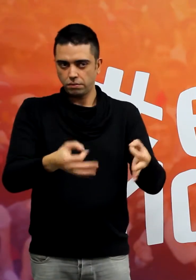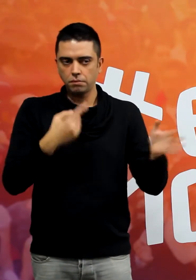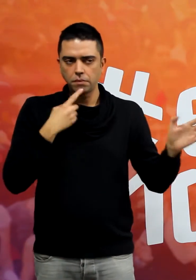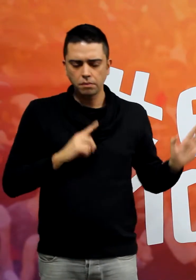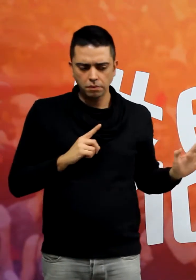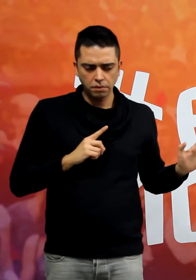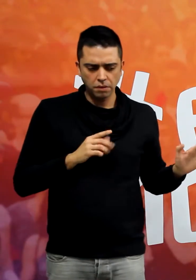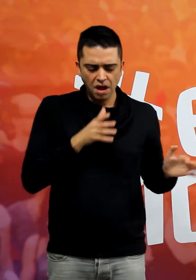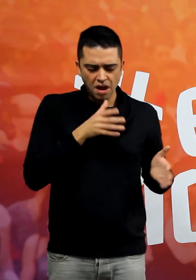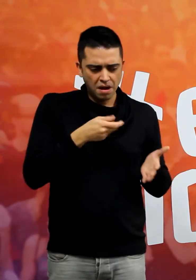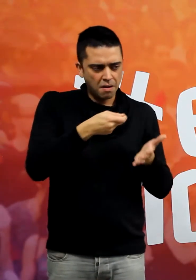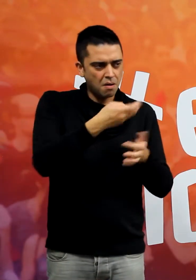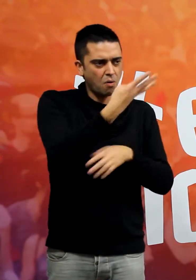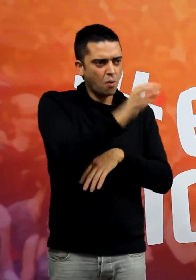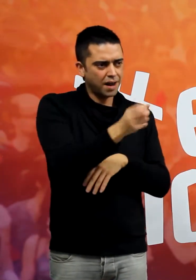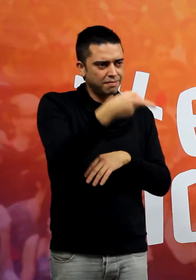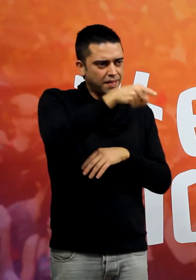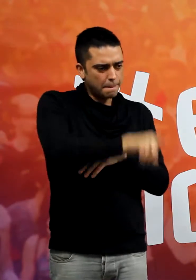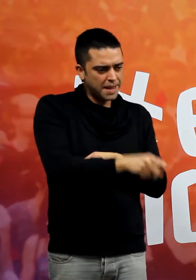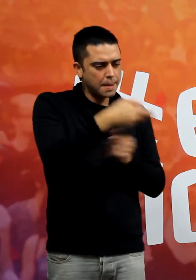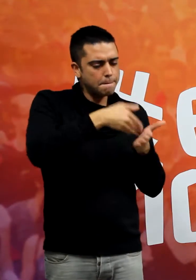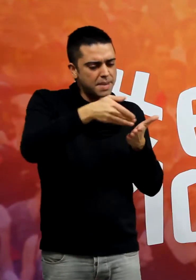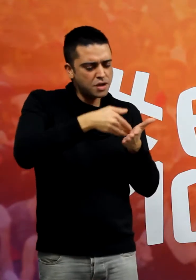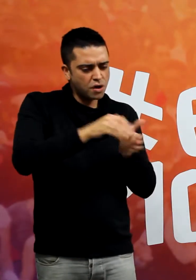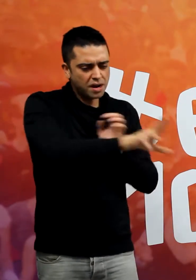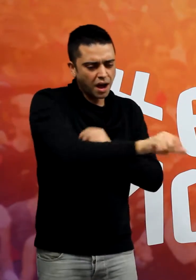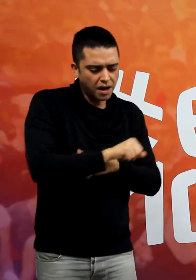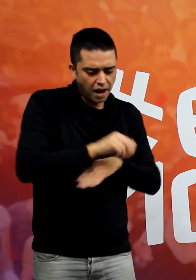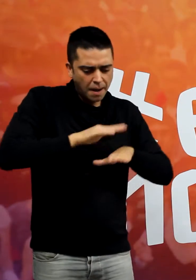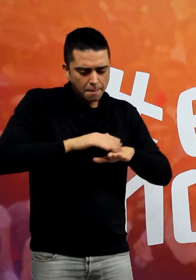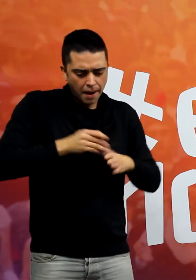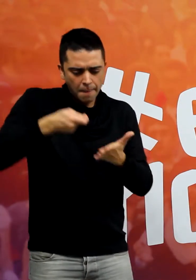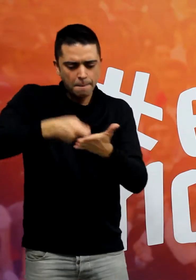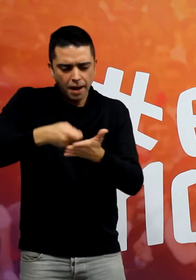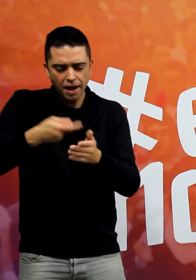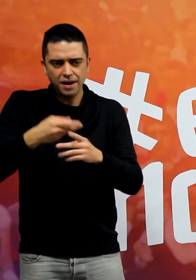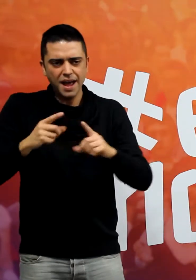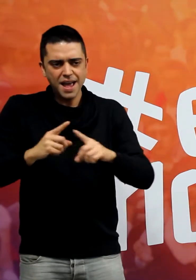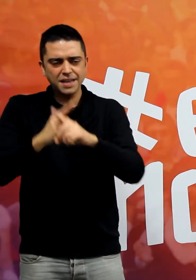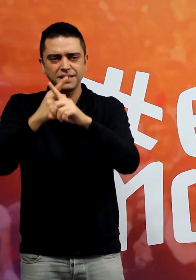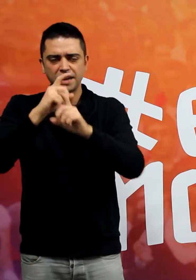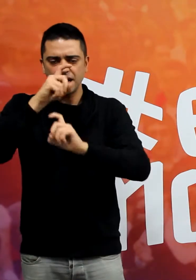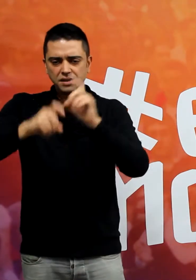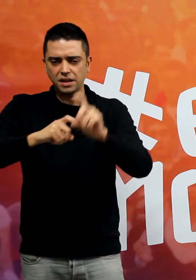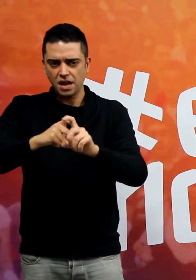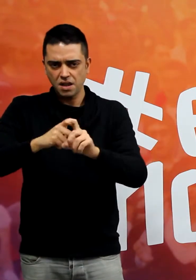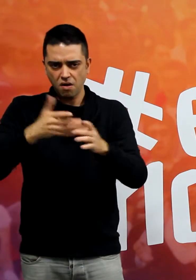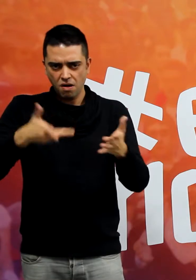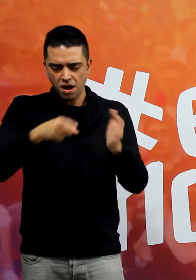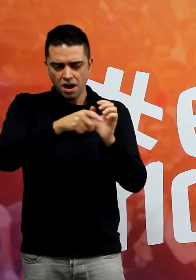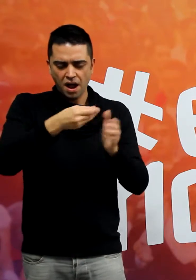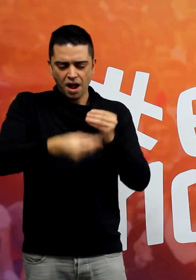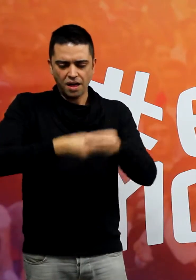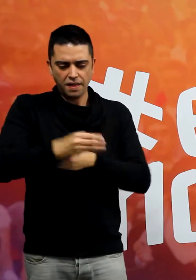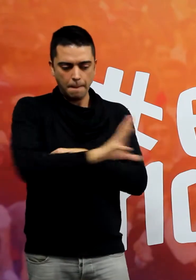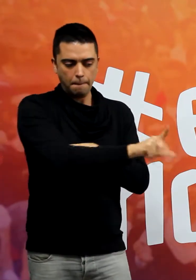si heu tocat 40.000 milions de la uixa de les pensions i per pagar l'extra de guany li heu pegat una serpà més